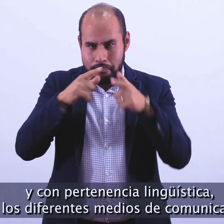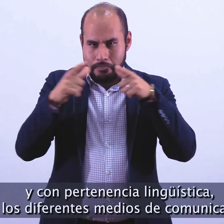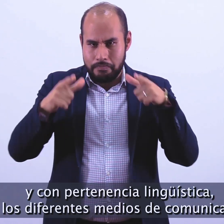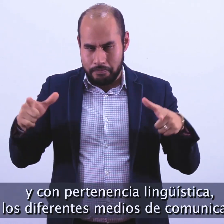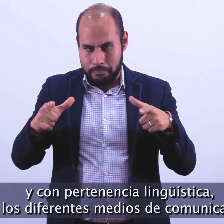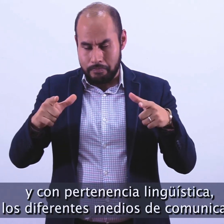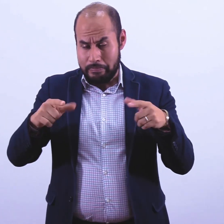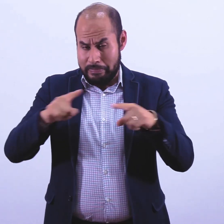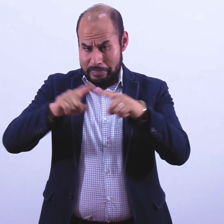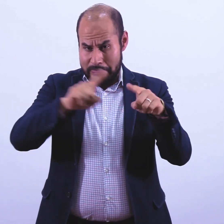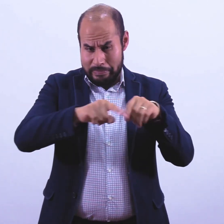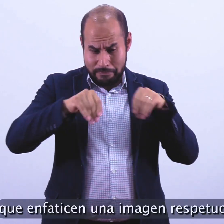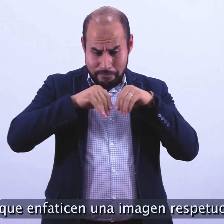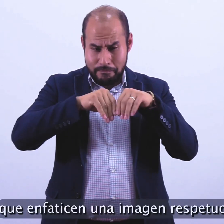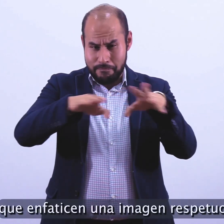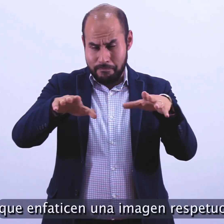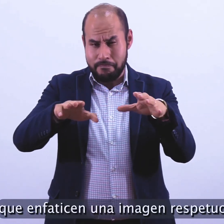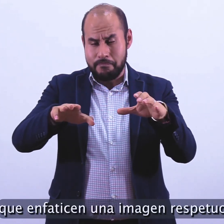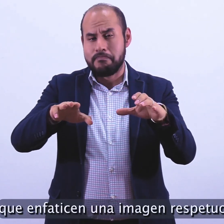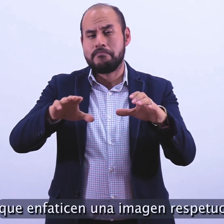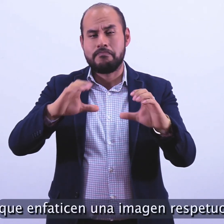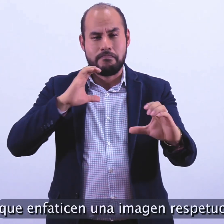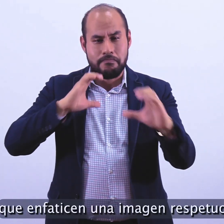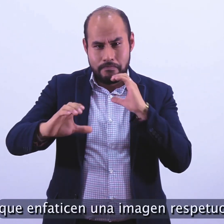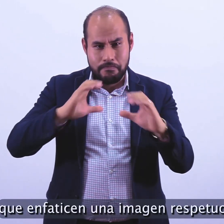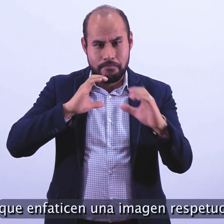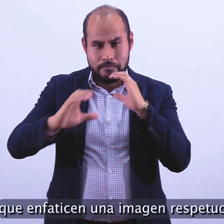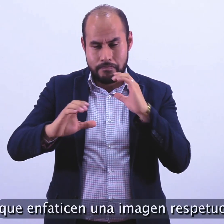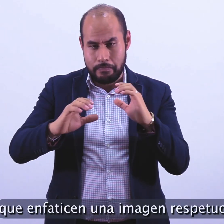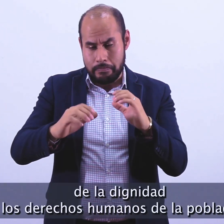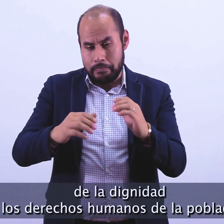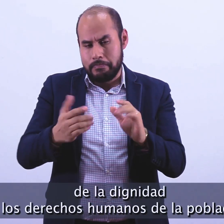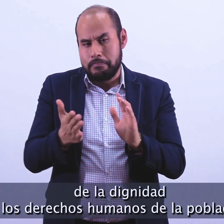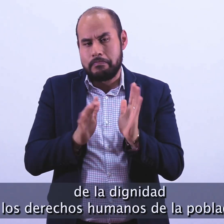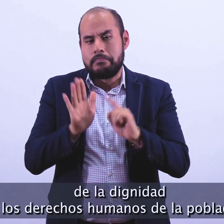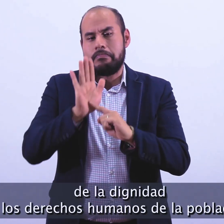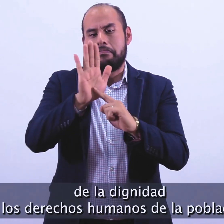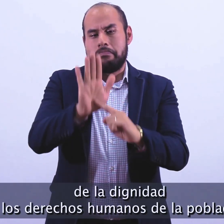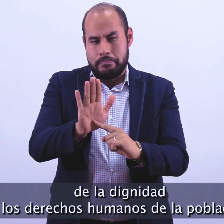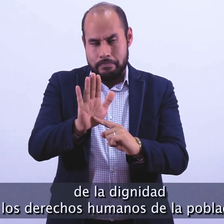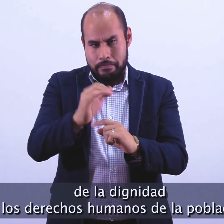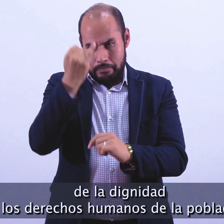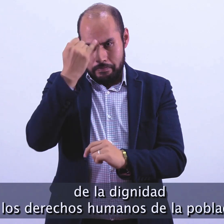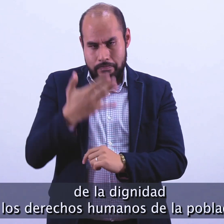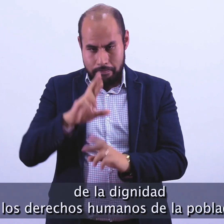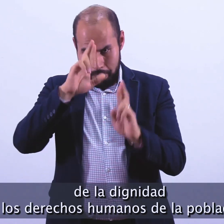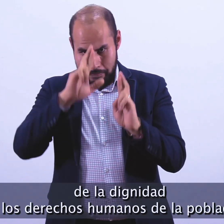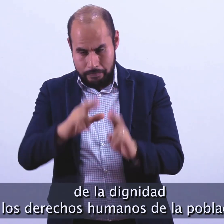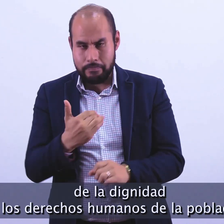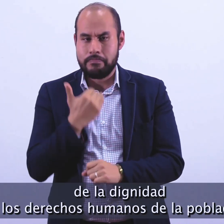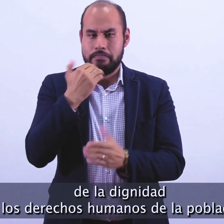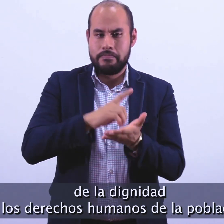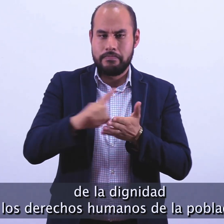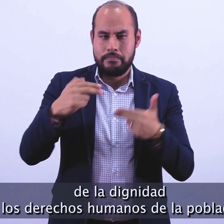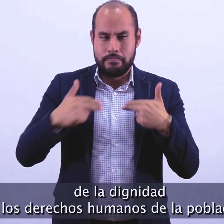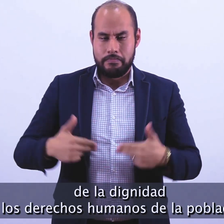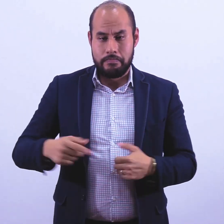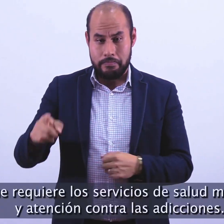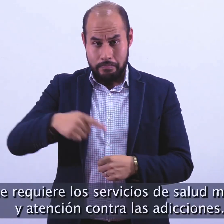comunicación, que enfaticen una imagen respetuosa de la dignidad y los derechos humanos de la población que